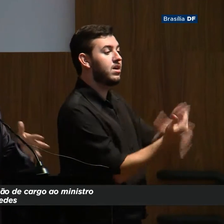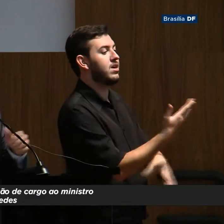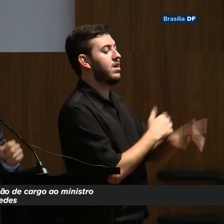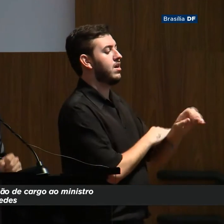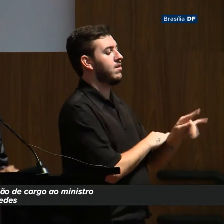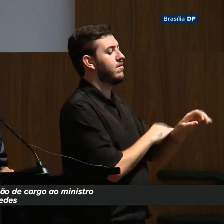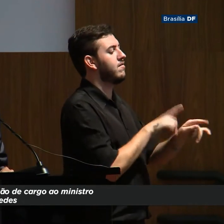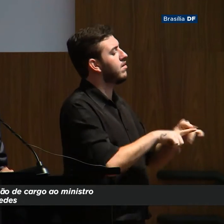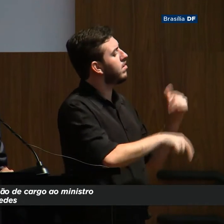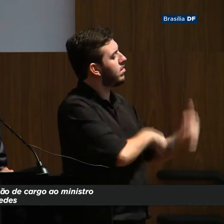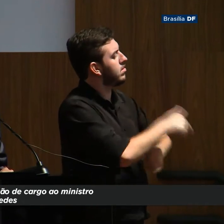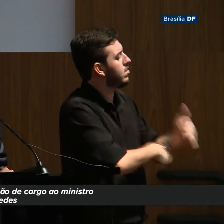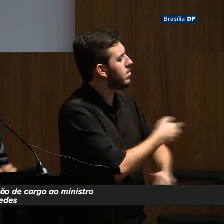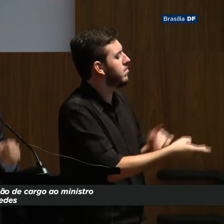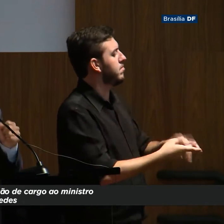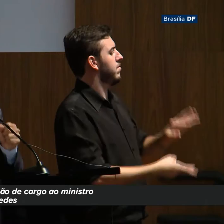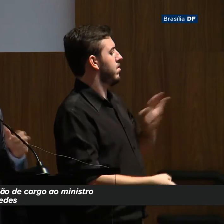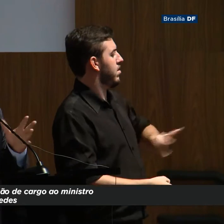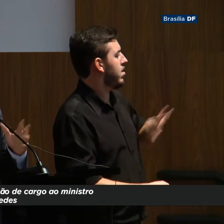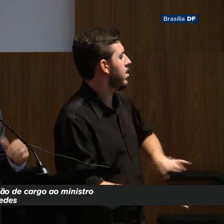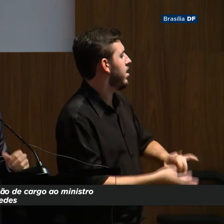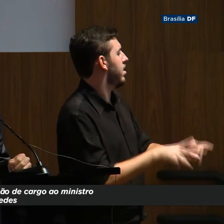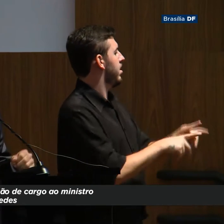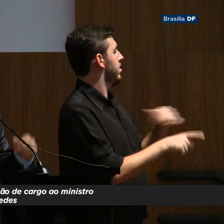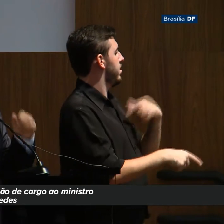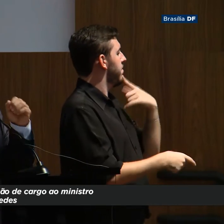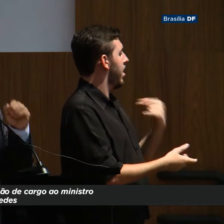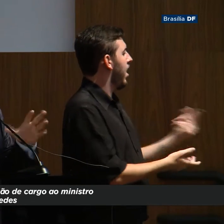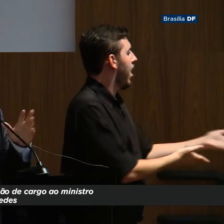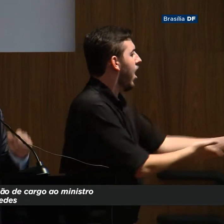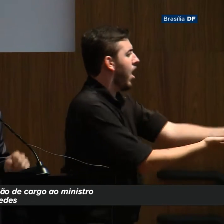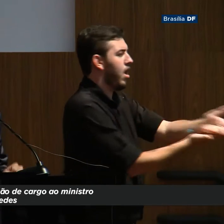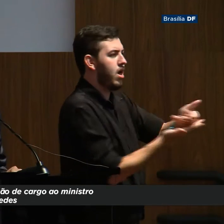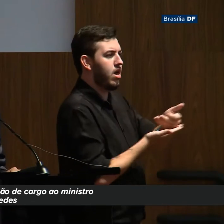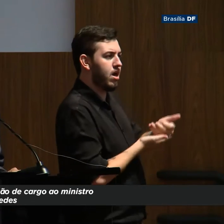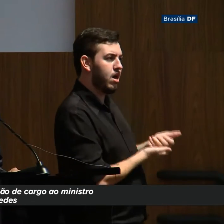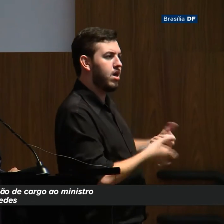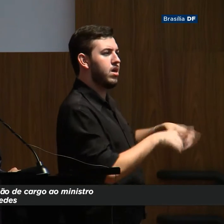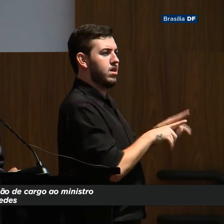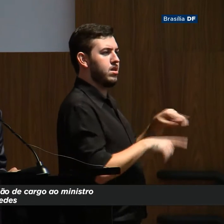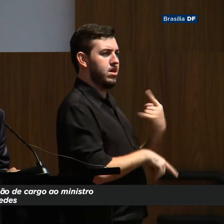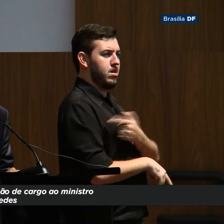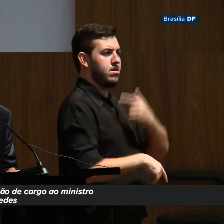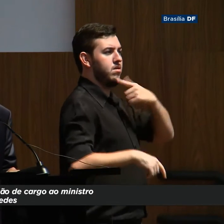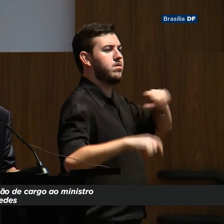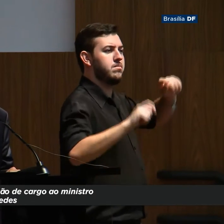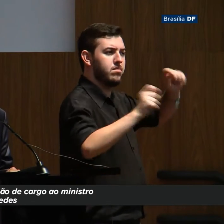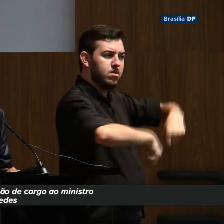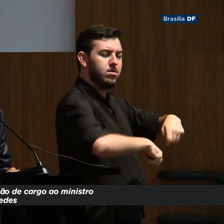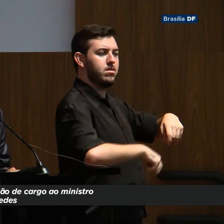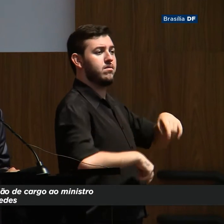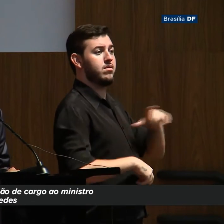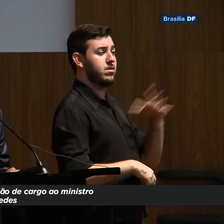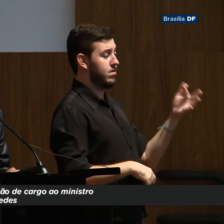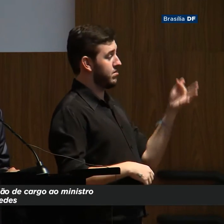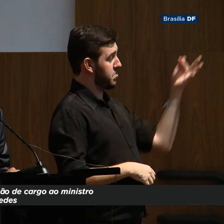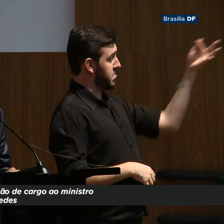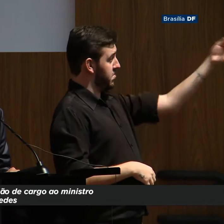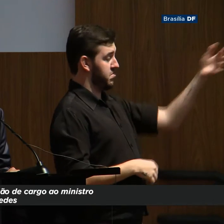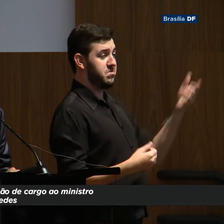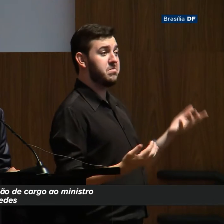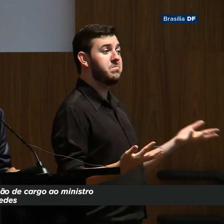arrecadação. e nós podemos contar com um futuro brilhante à frente.